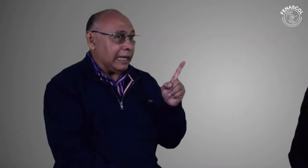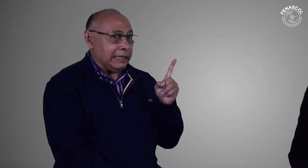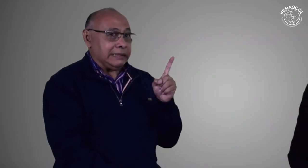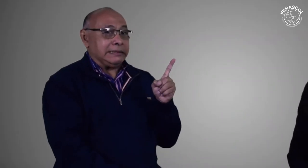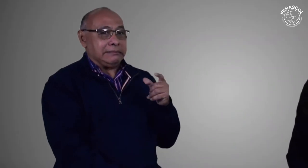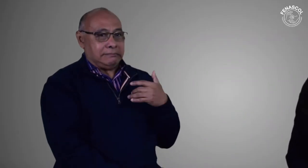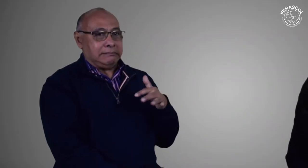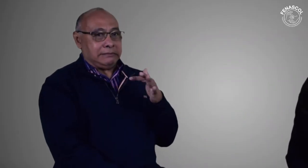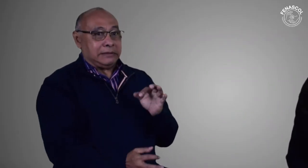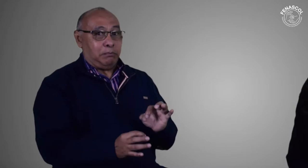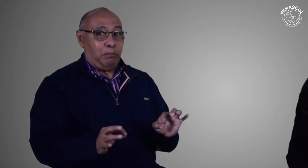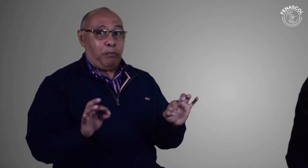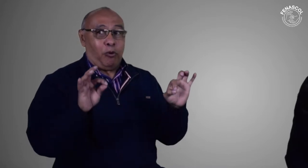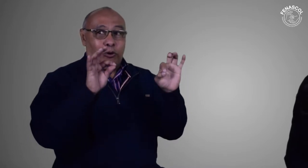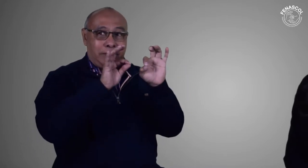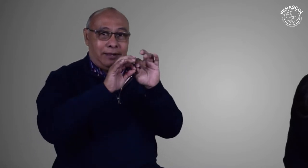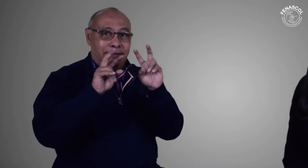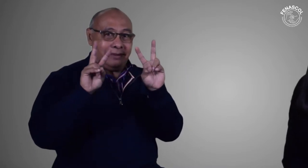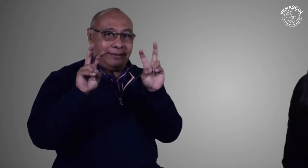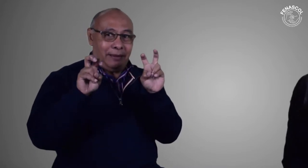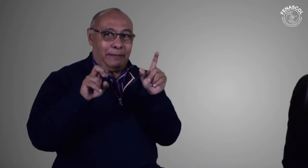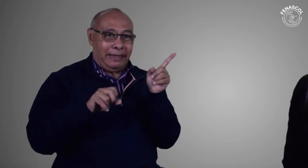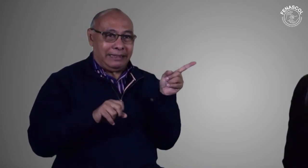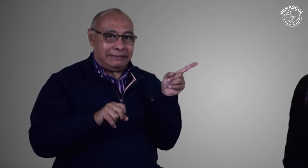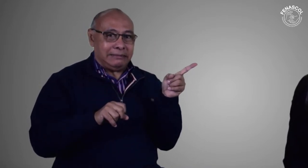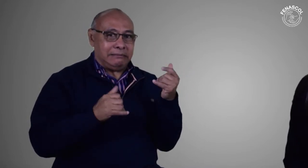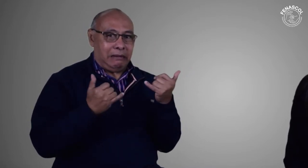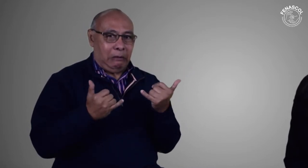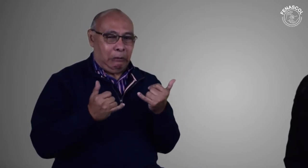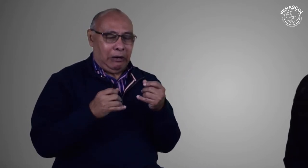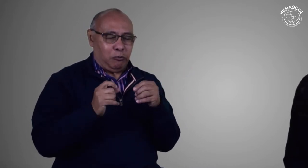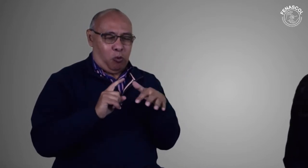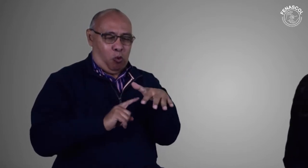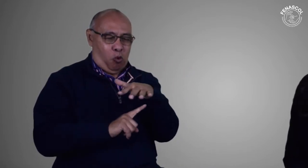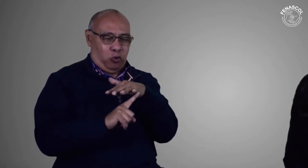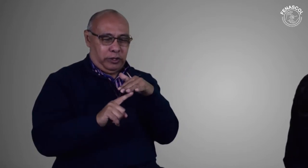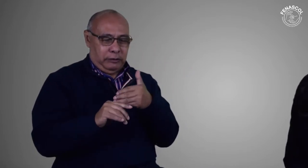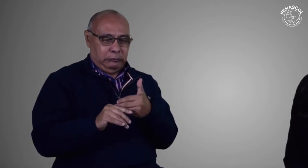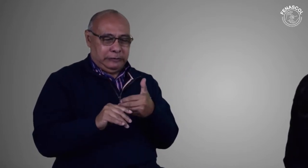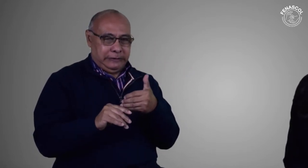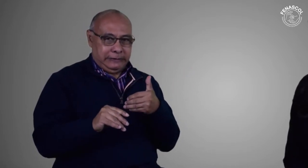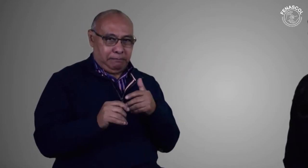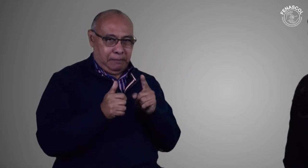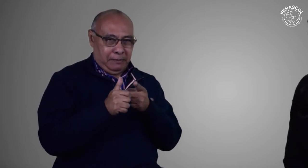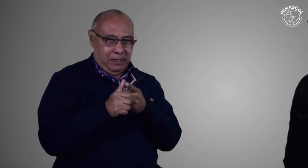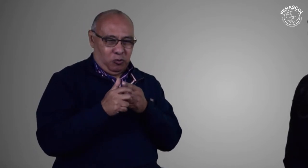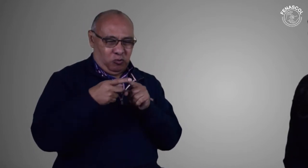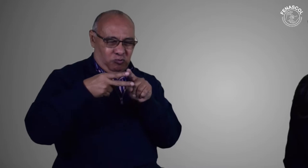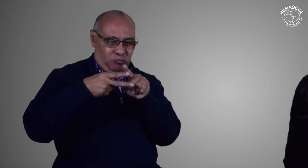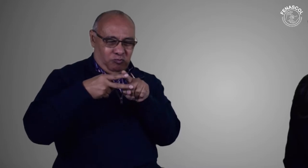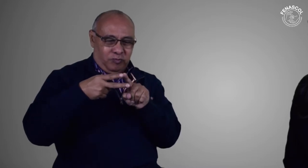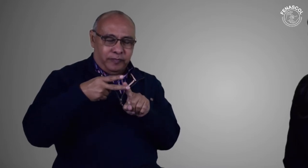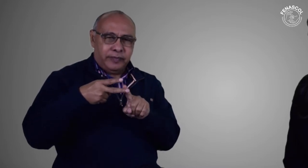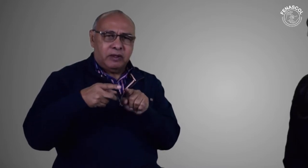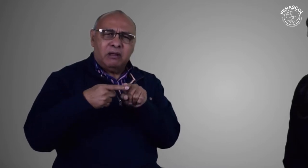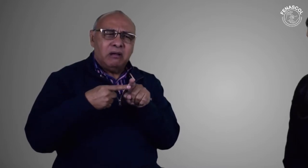Ese es un tema de suma importancia. Debemos reconocer dos aspectos previos para dar contexto.